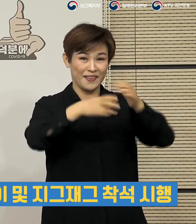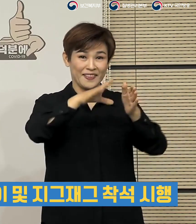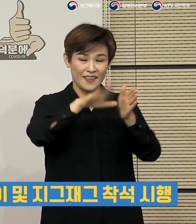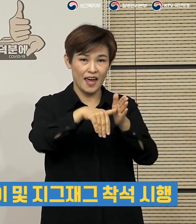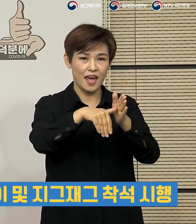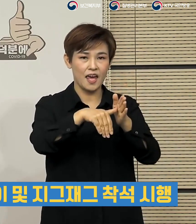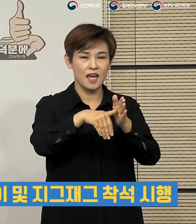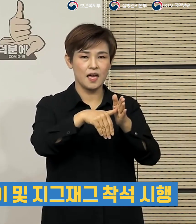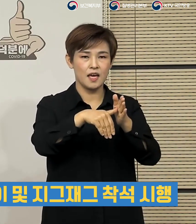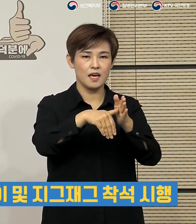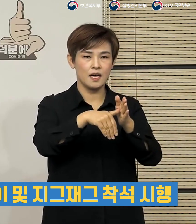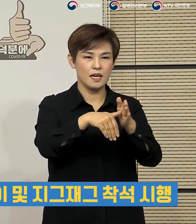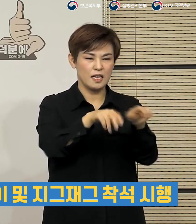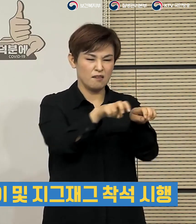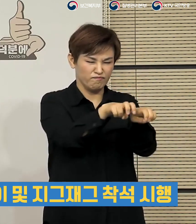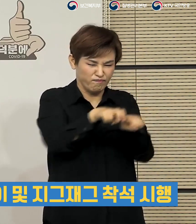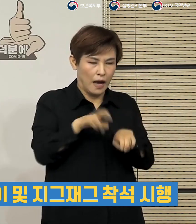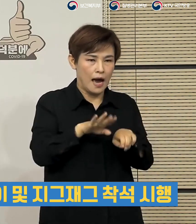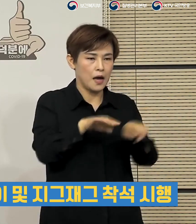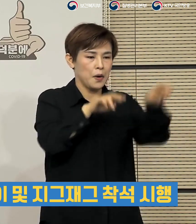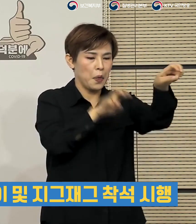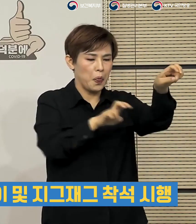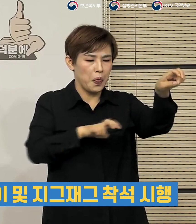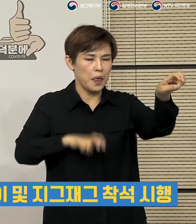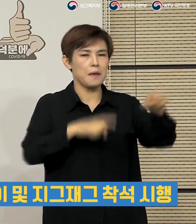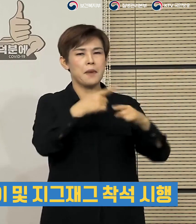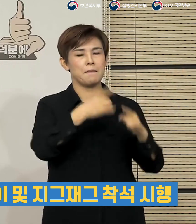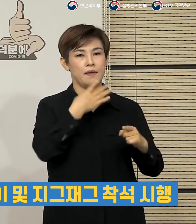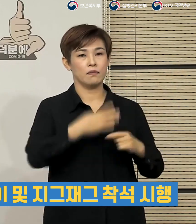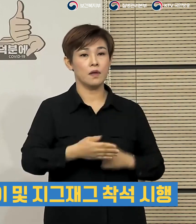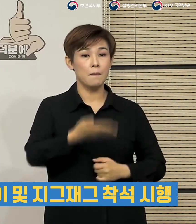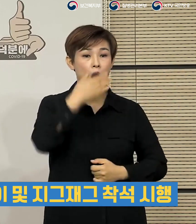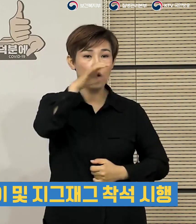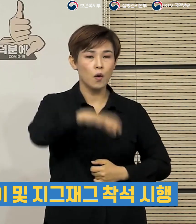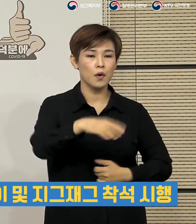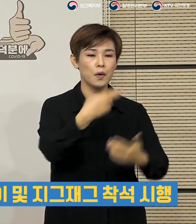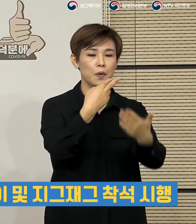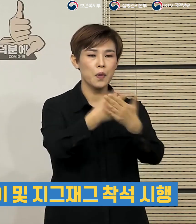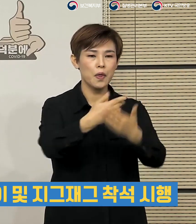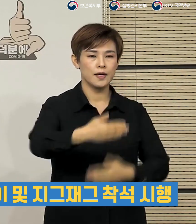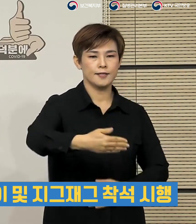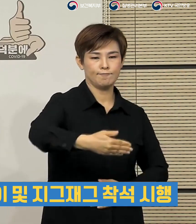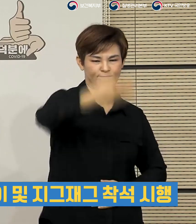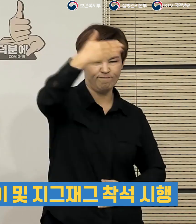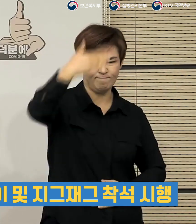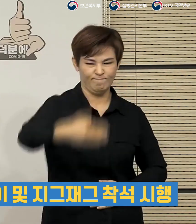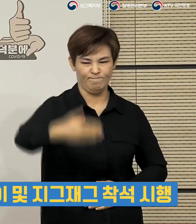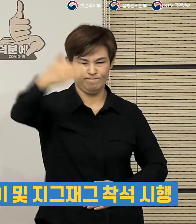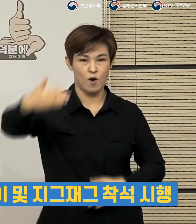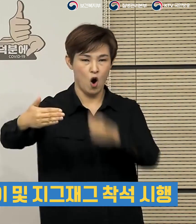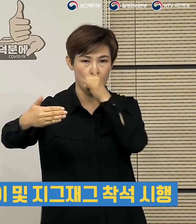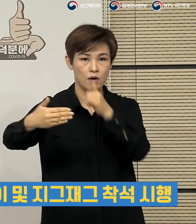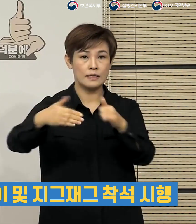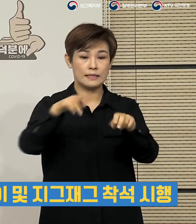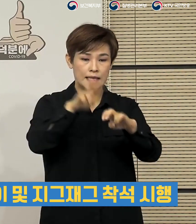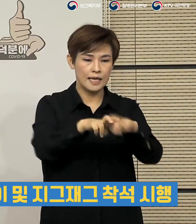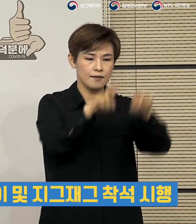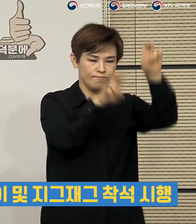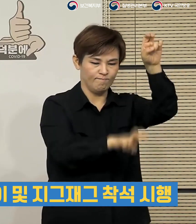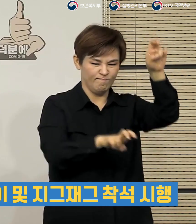반만 탑승하고 구내식당에서도 칸막이를 설치하고 지그재그로 착석하였으며